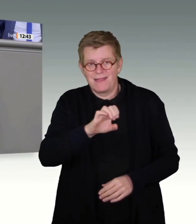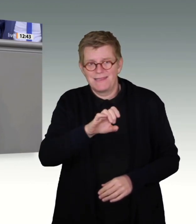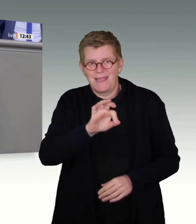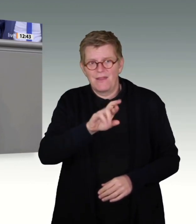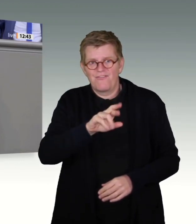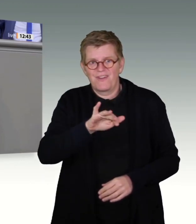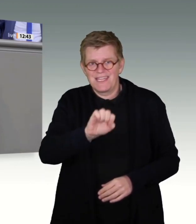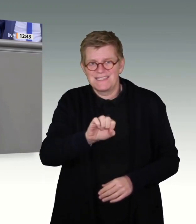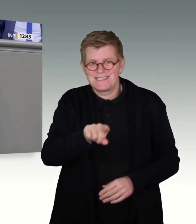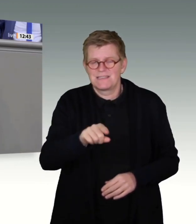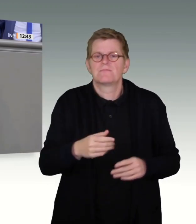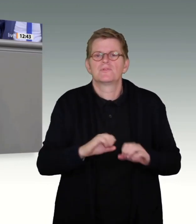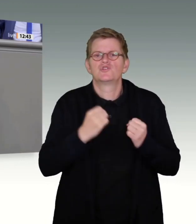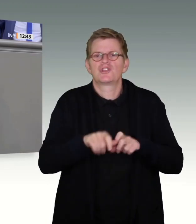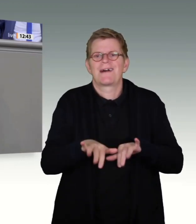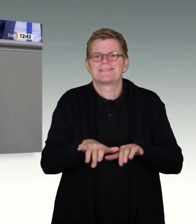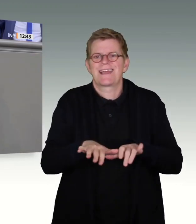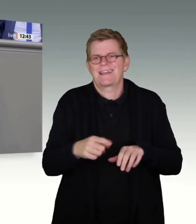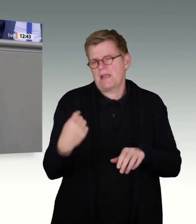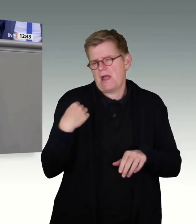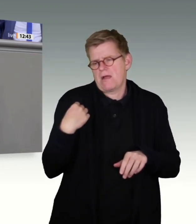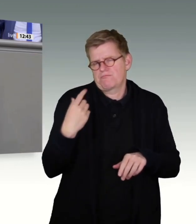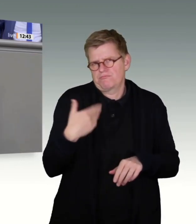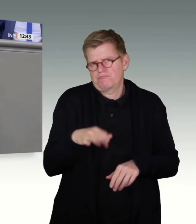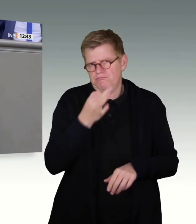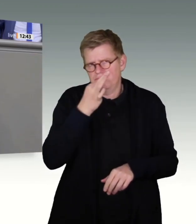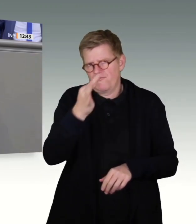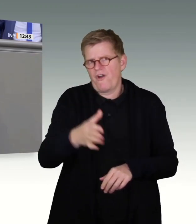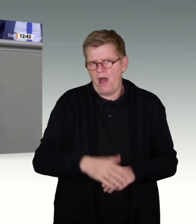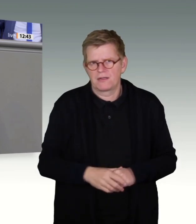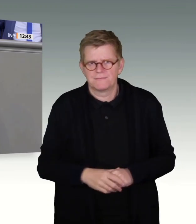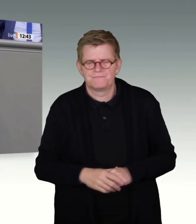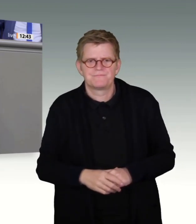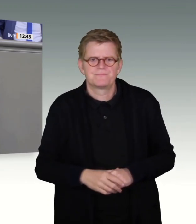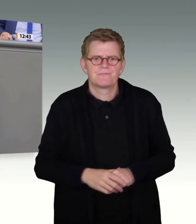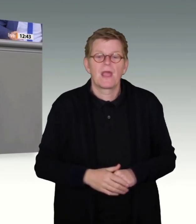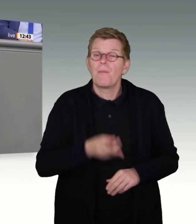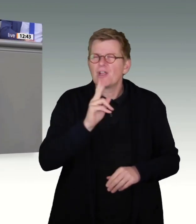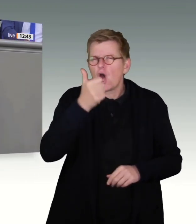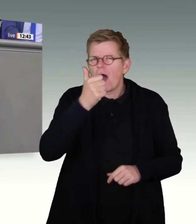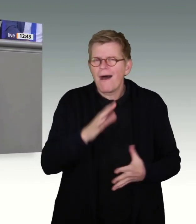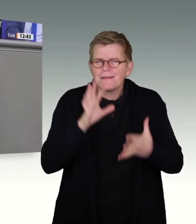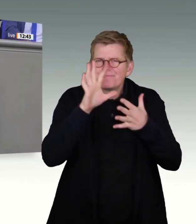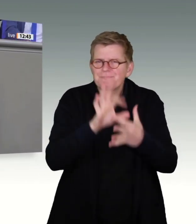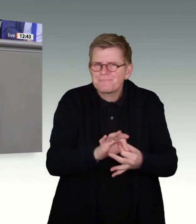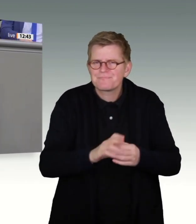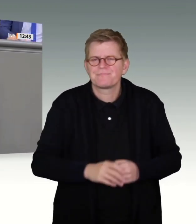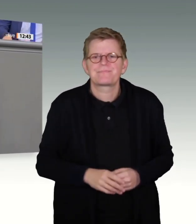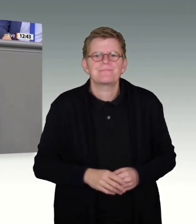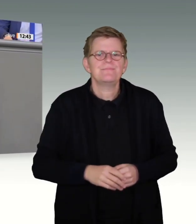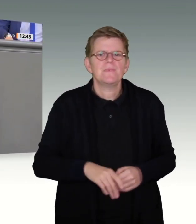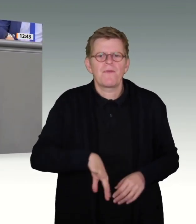Saathoff vor kurzem gestellt haben. Lassen Sie mich aber auch noch darauf kommen, dass es bei der Bekämpfung dieser